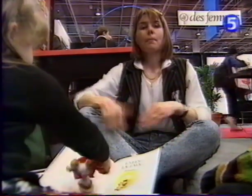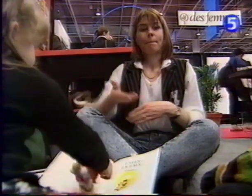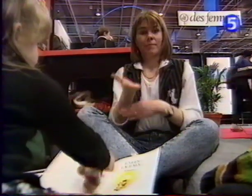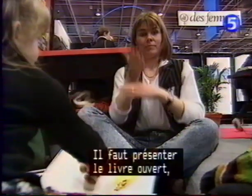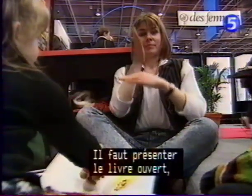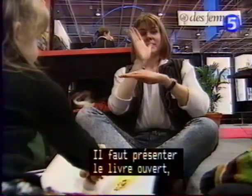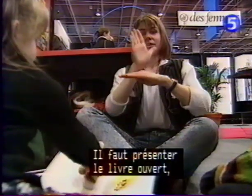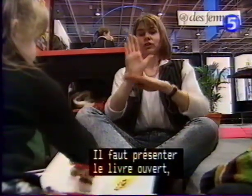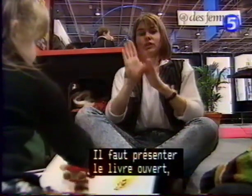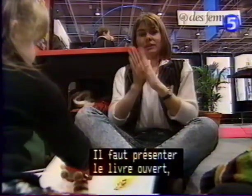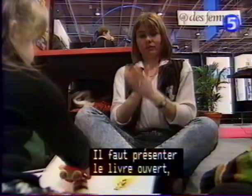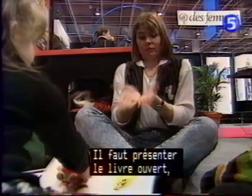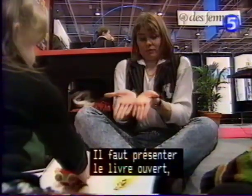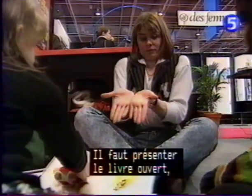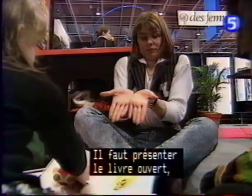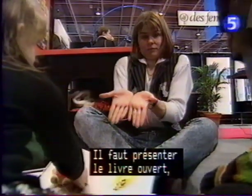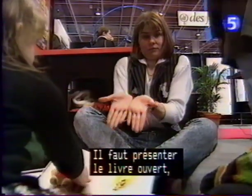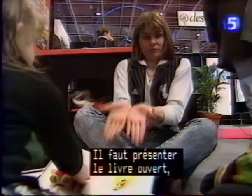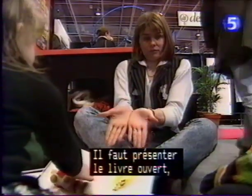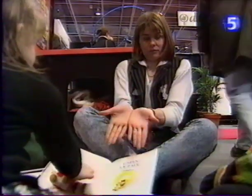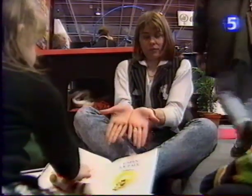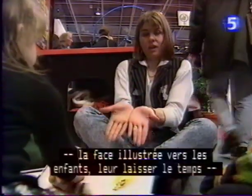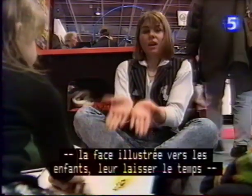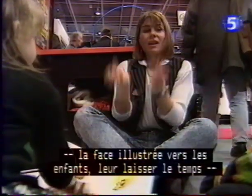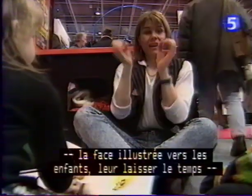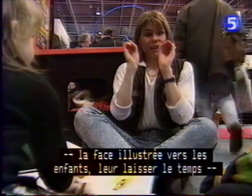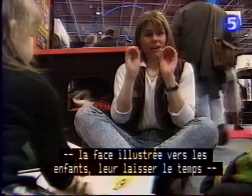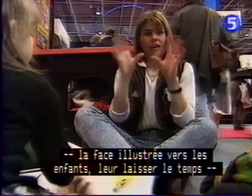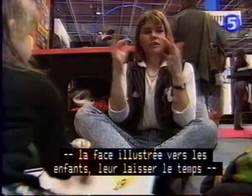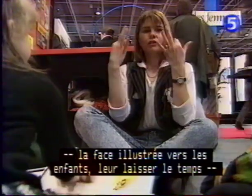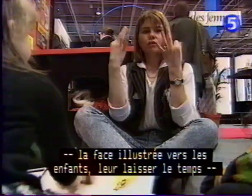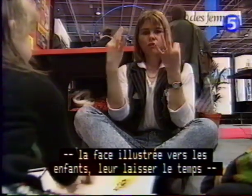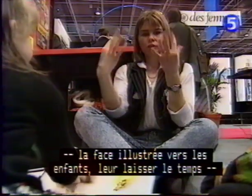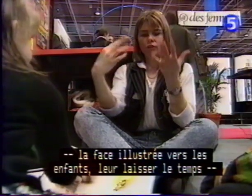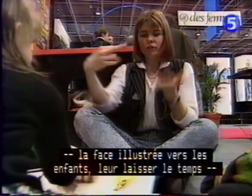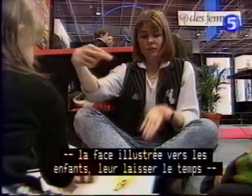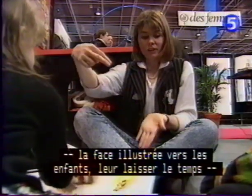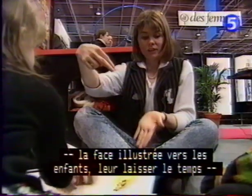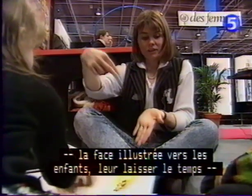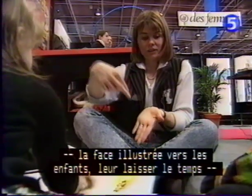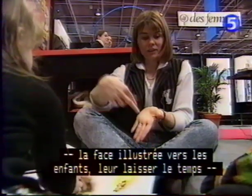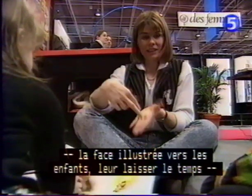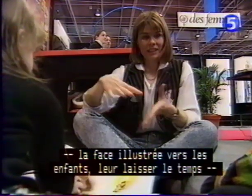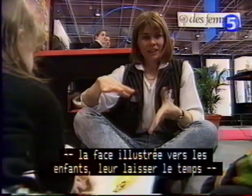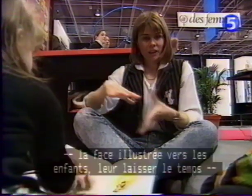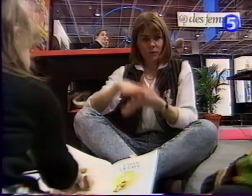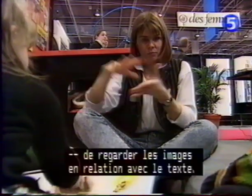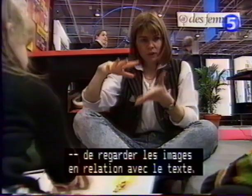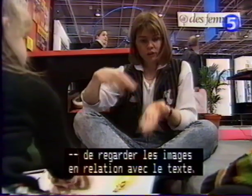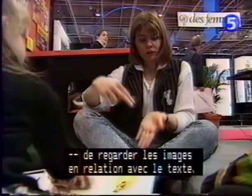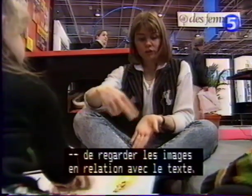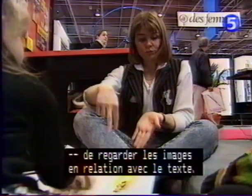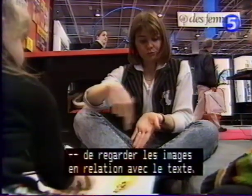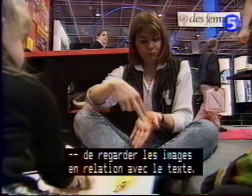Il faut présenter le livre ouvert, la face illustrée vers les enfants, leur laisser le temps de regarder les images en relation avec le texte.